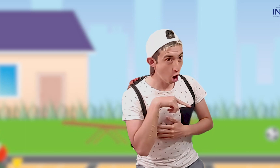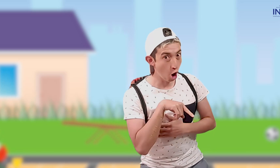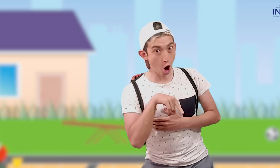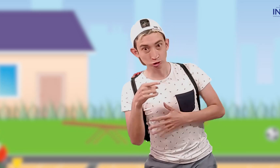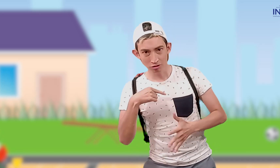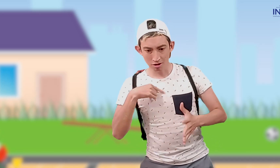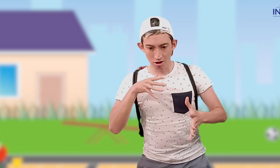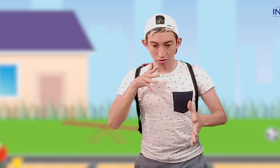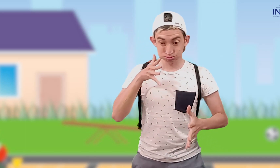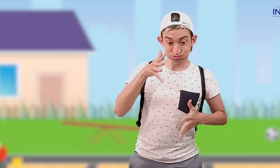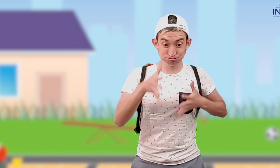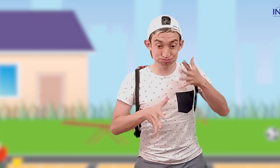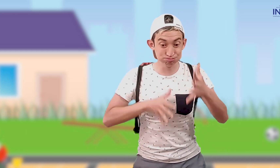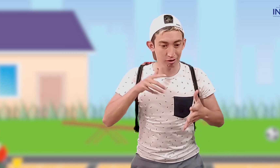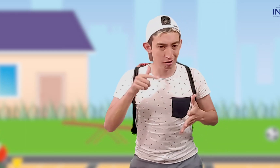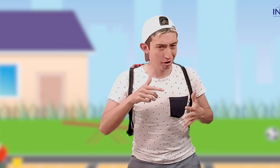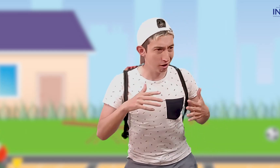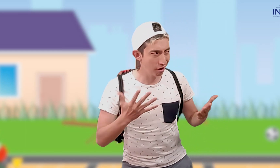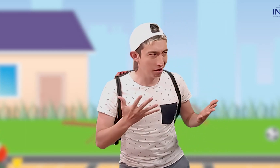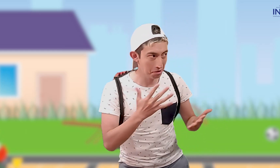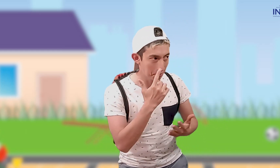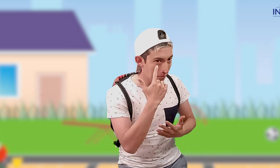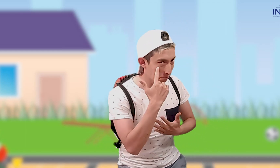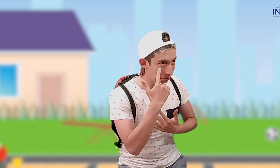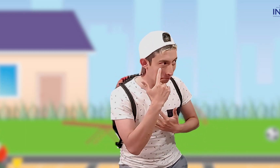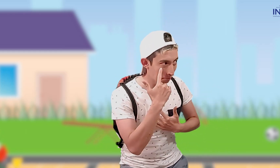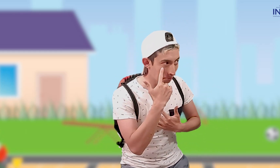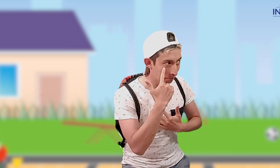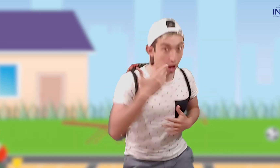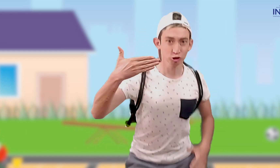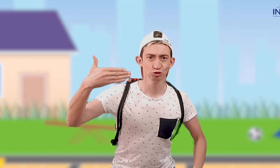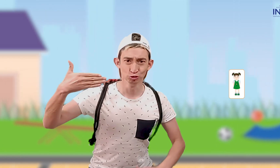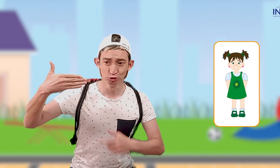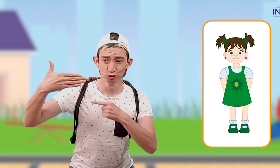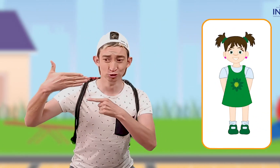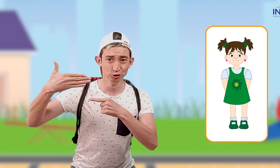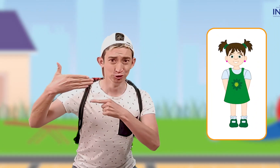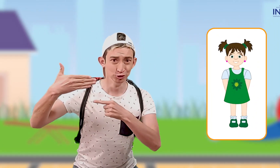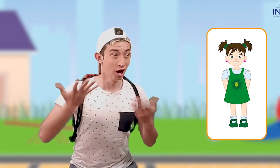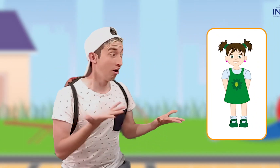Ahora haré otra seña. ¡Miren! ¡Bajo! ¡Quiero verlos!